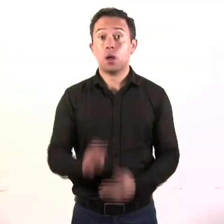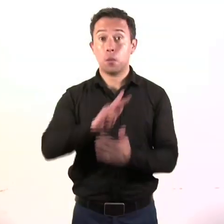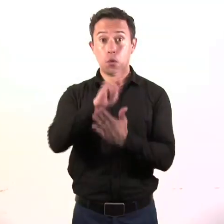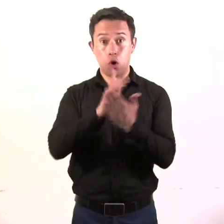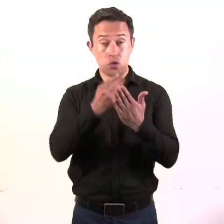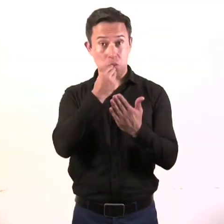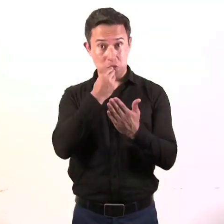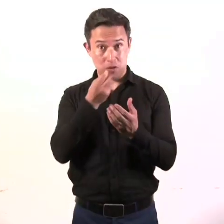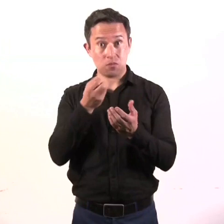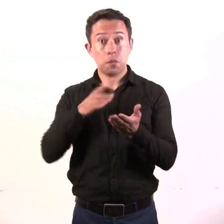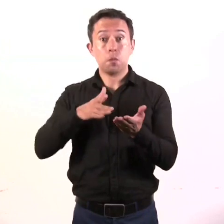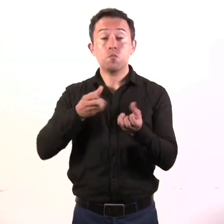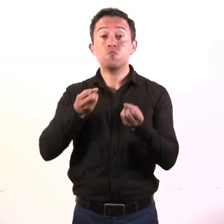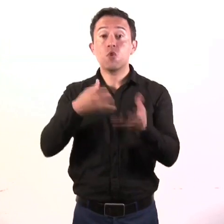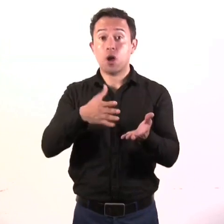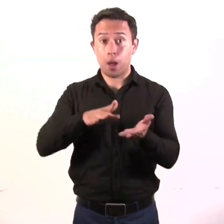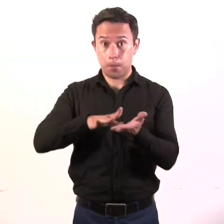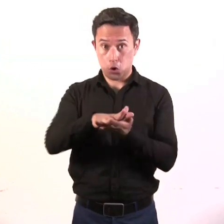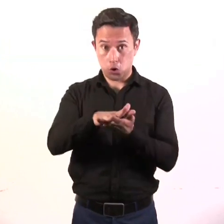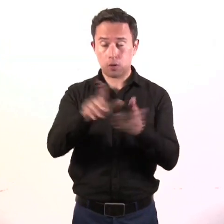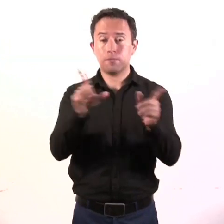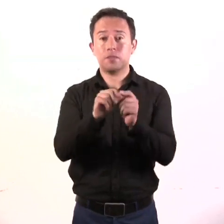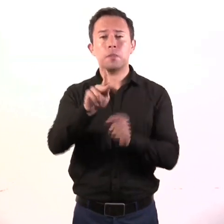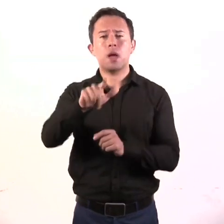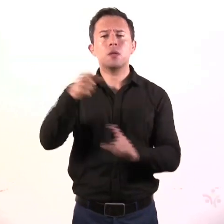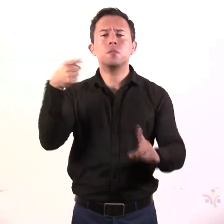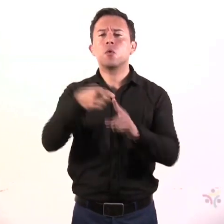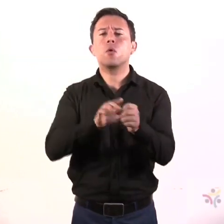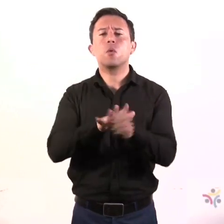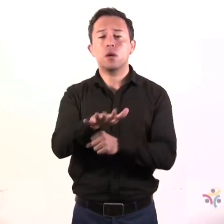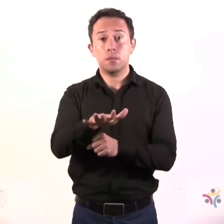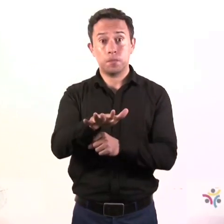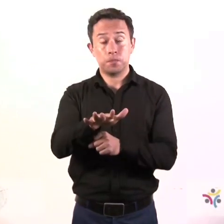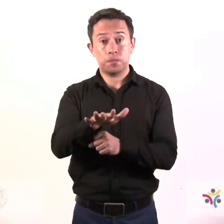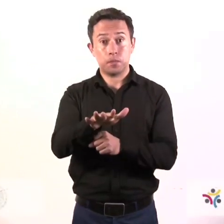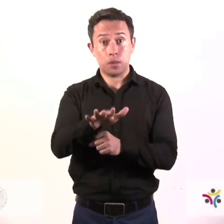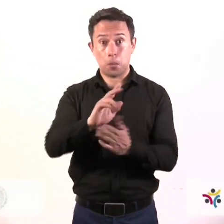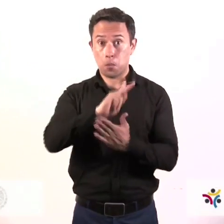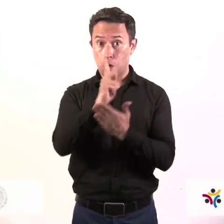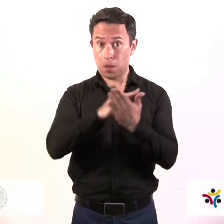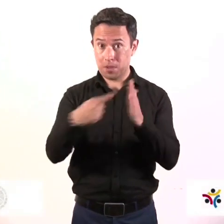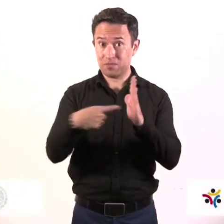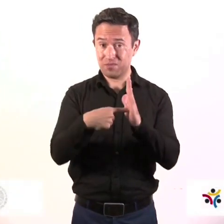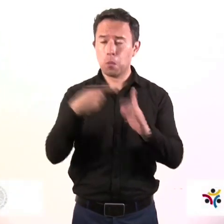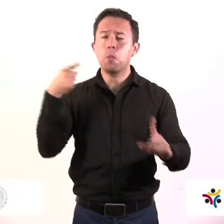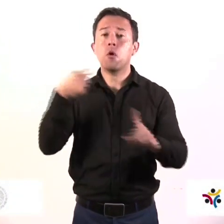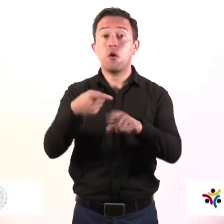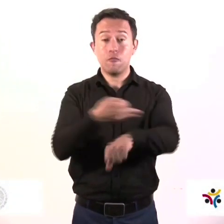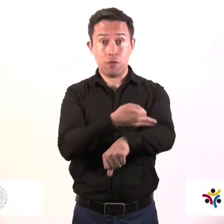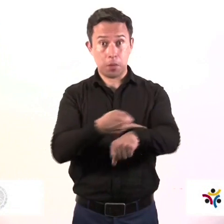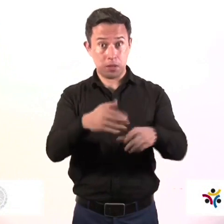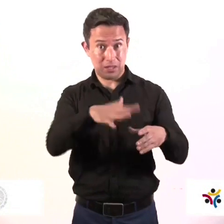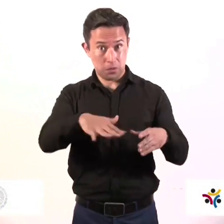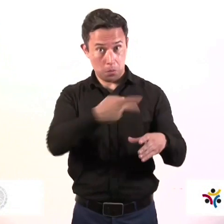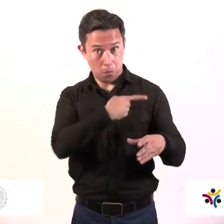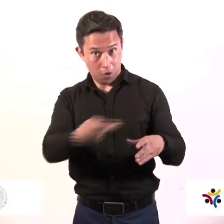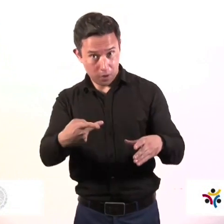Programa de Apoyo Alimentario, PAL. ¿Para qué sirve? Este programa apoya a las familias que viven en situación de pobreza